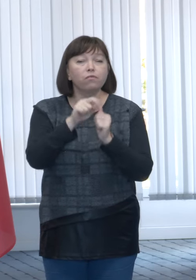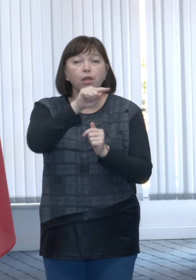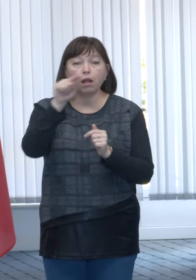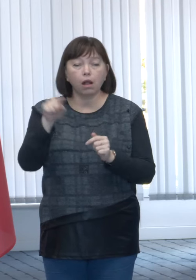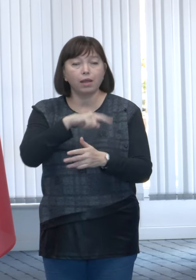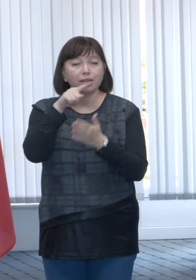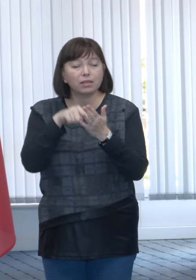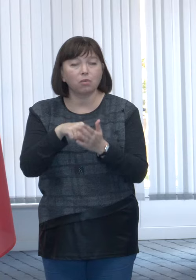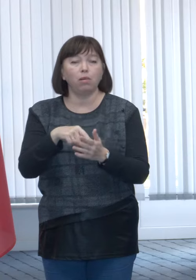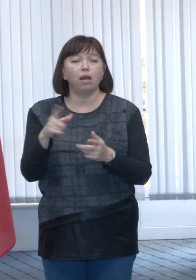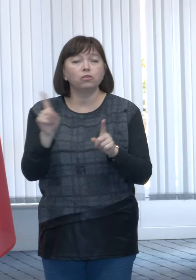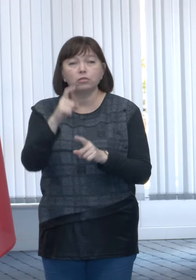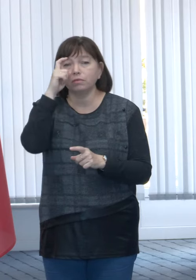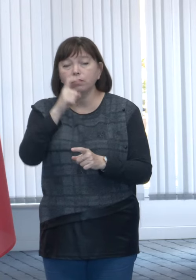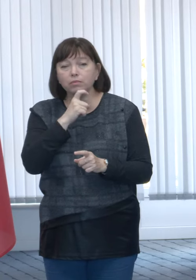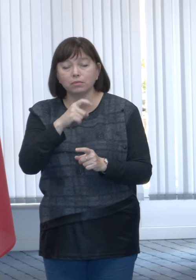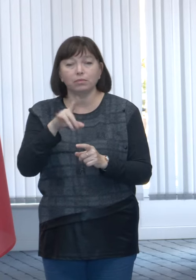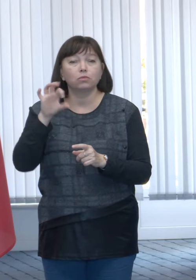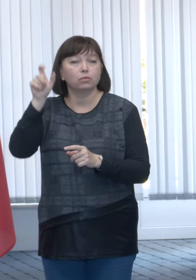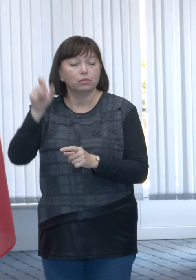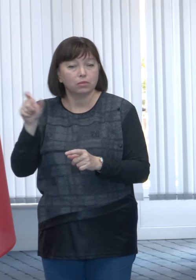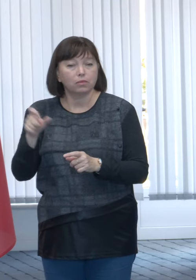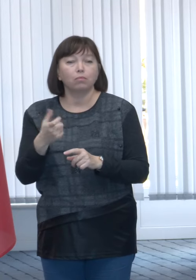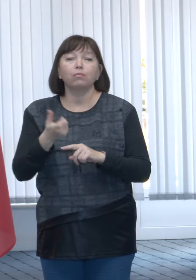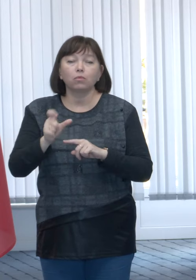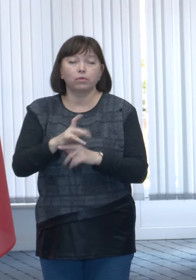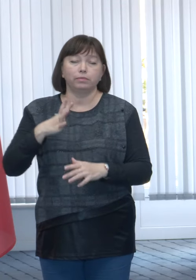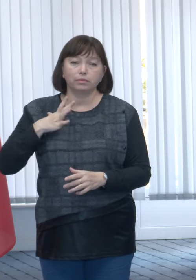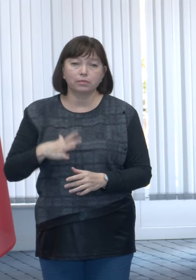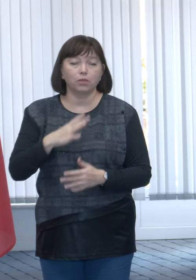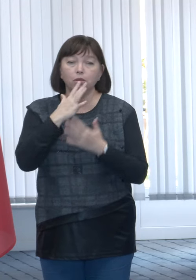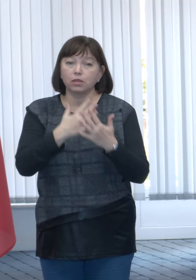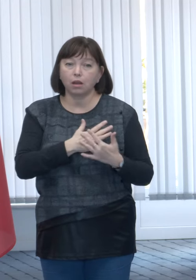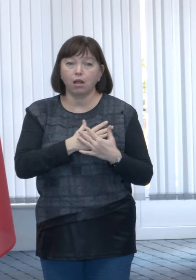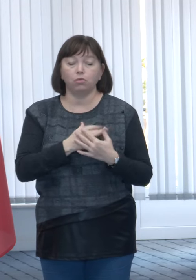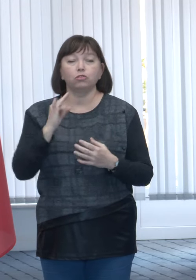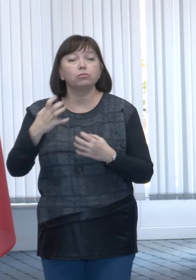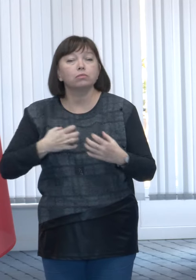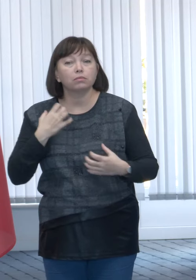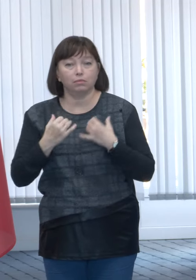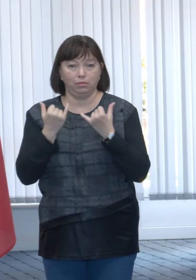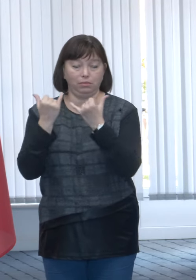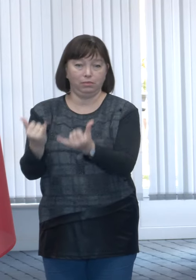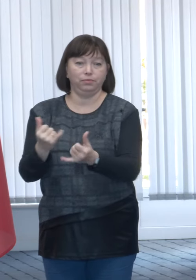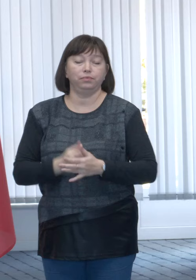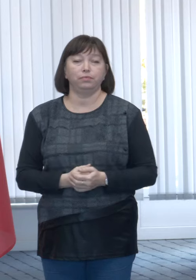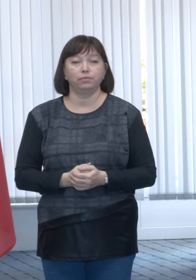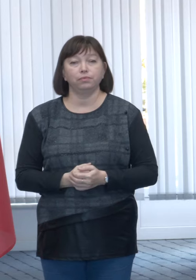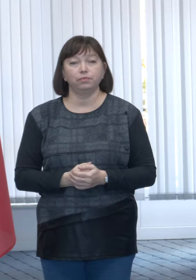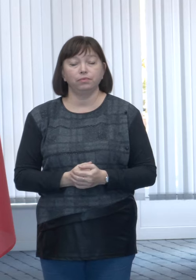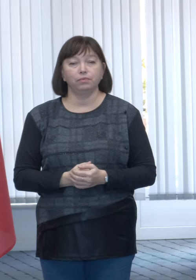întrebare, fiecare neclaritate din partea cetățenilor cu mult drag, cu multă grijă și multă diligență.